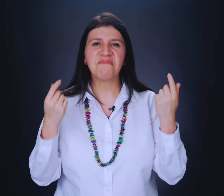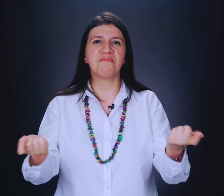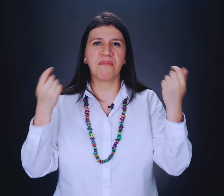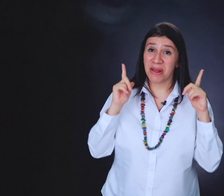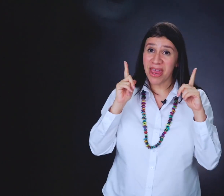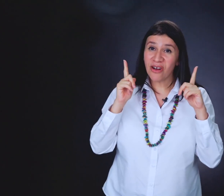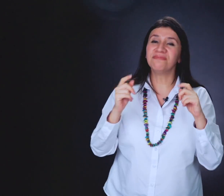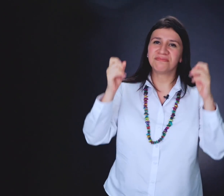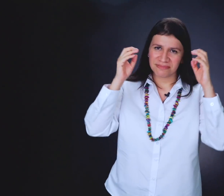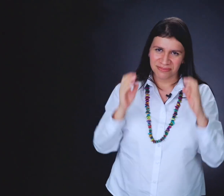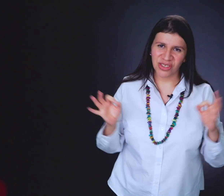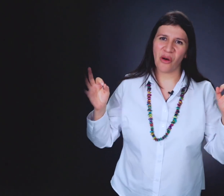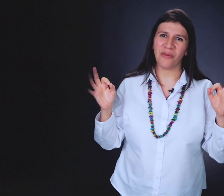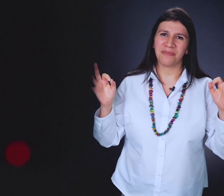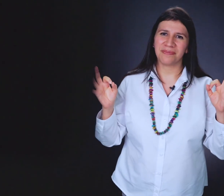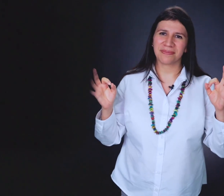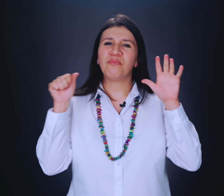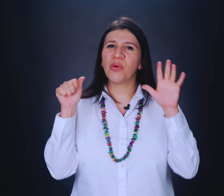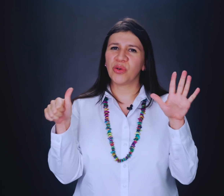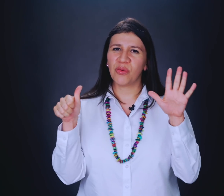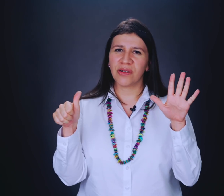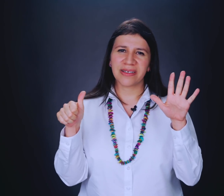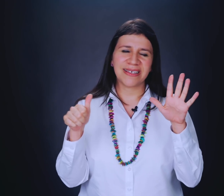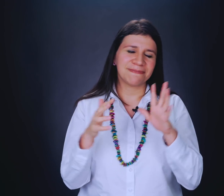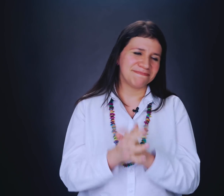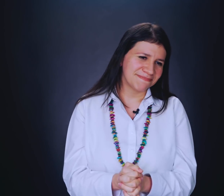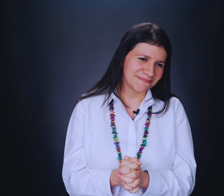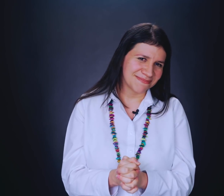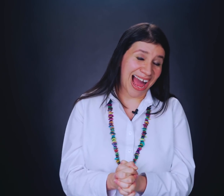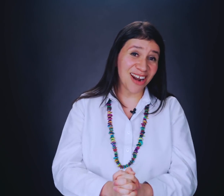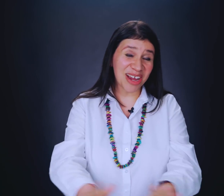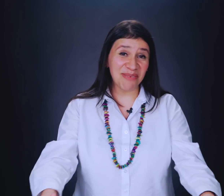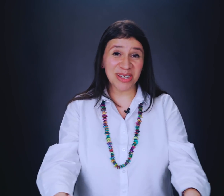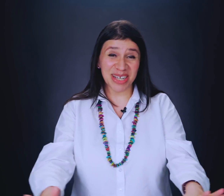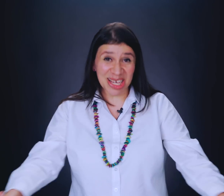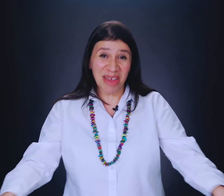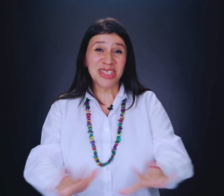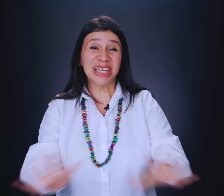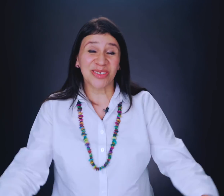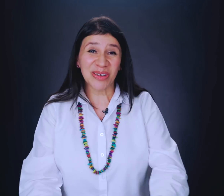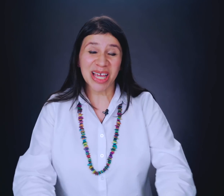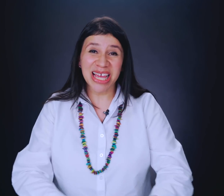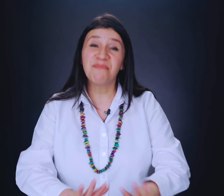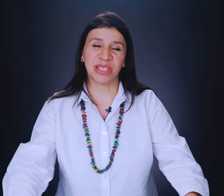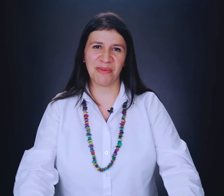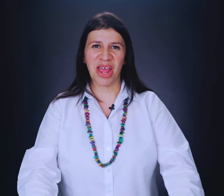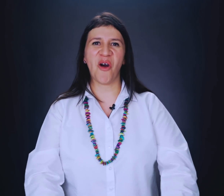primero yo. Punto número 6. Algo que hay personas que me han dicho que es imposible o